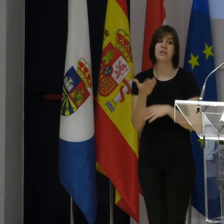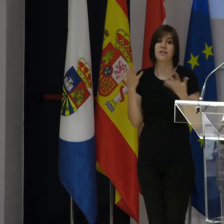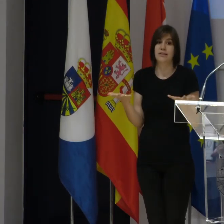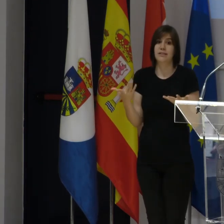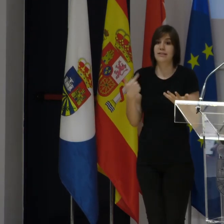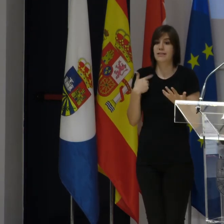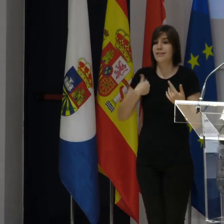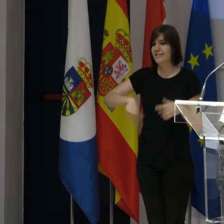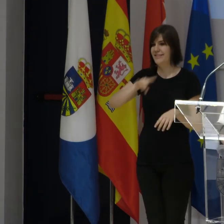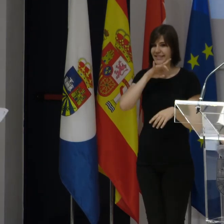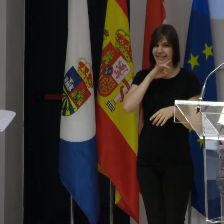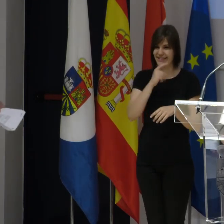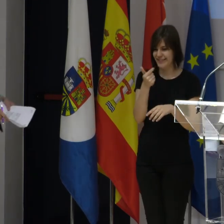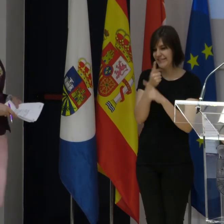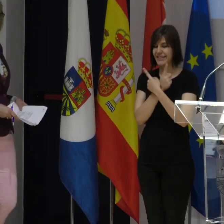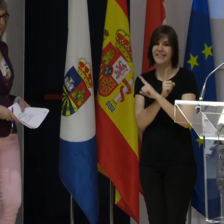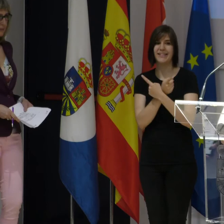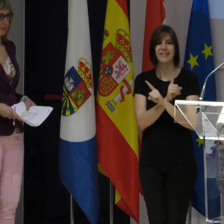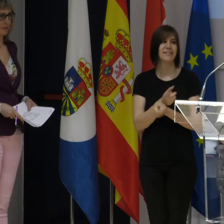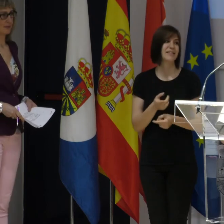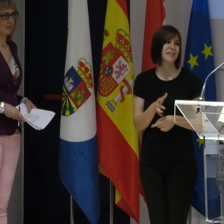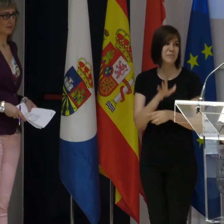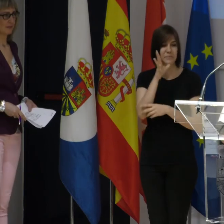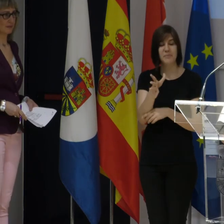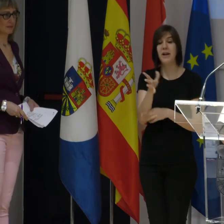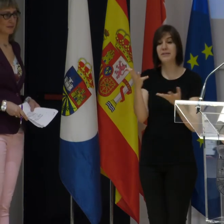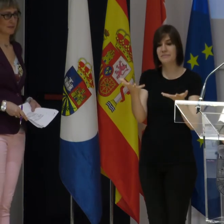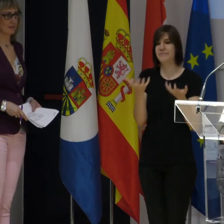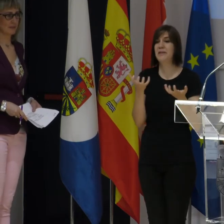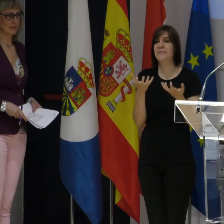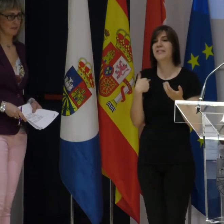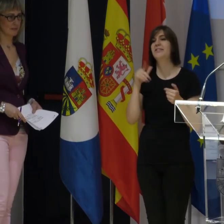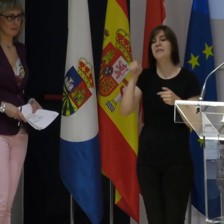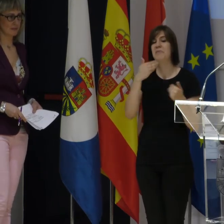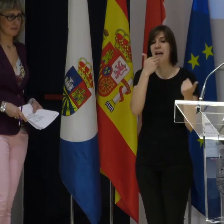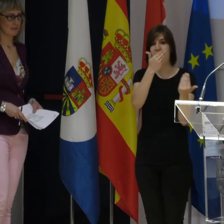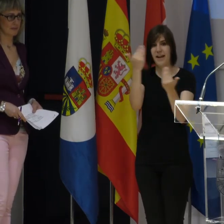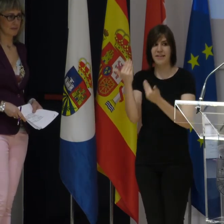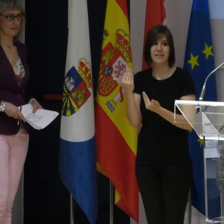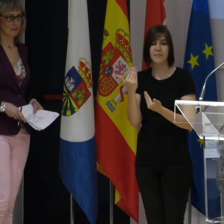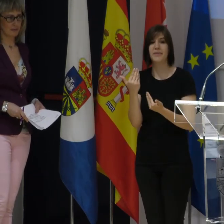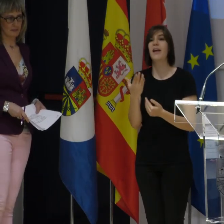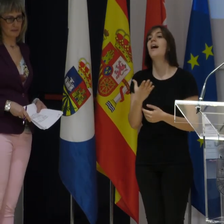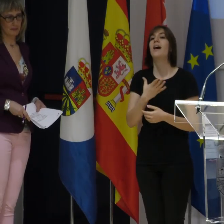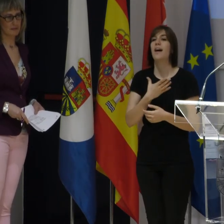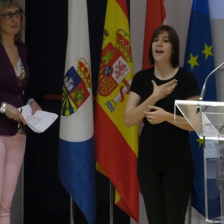muy contenta y un poquito nerviosa por el premio y querer agradecer al Ayuntamiento de Fue Labrada por él.